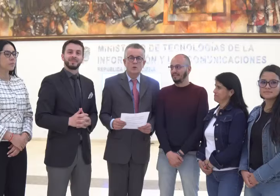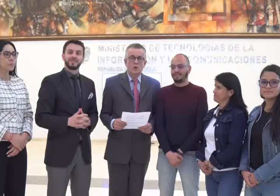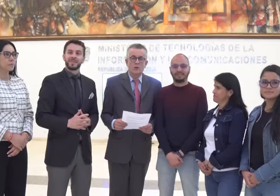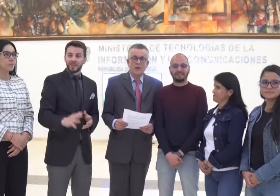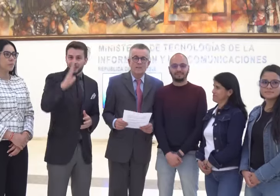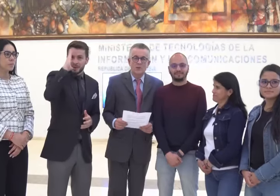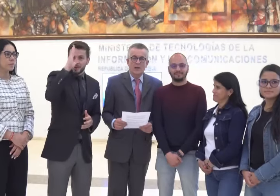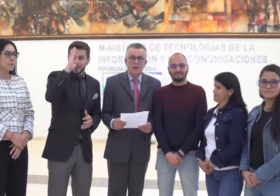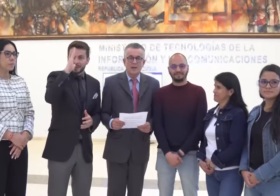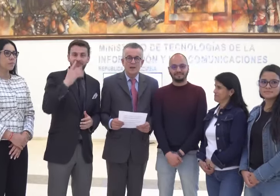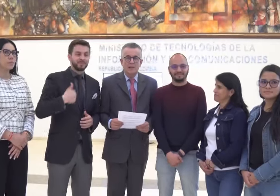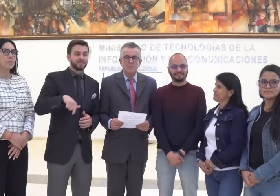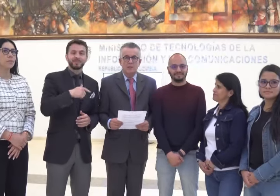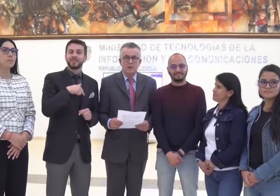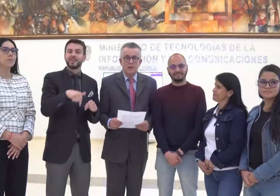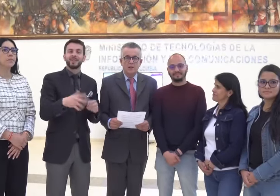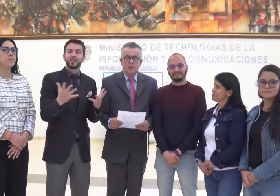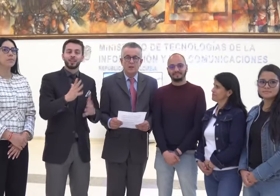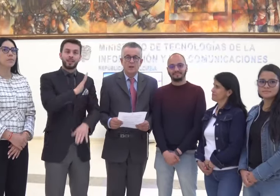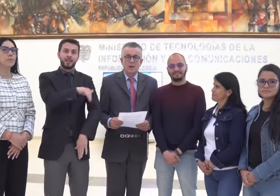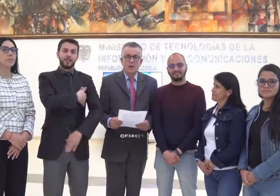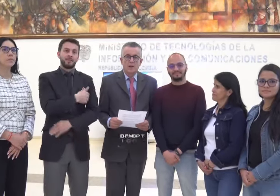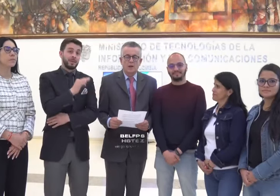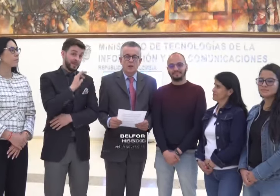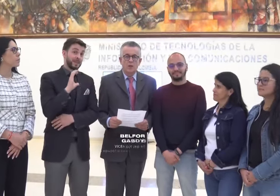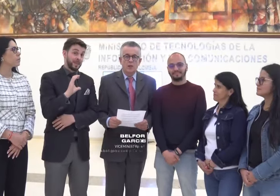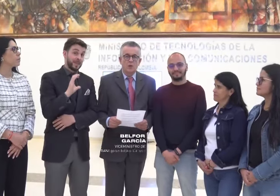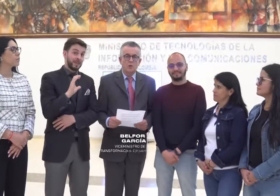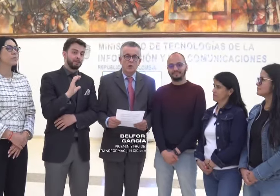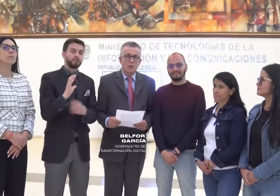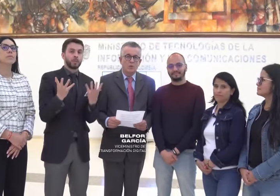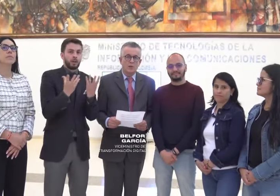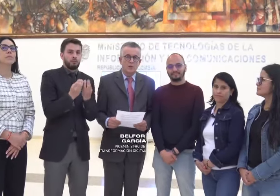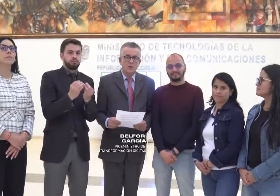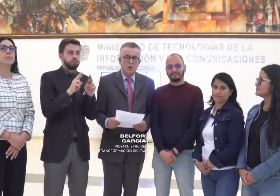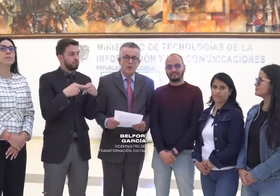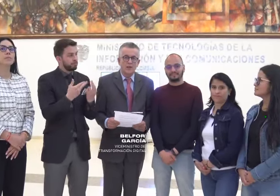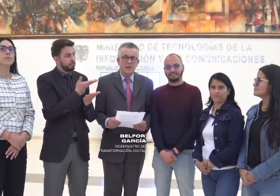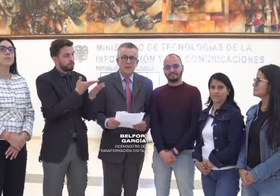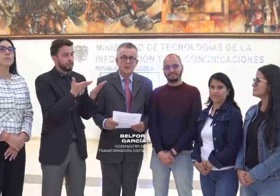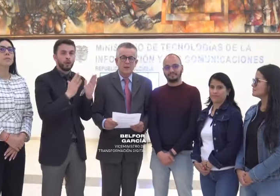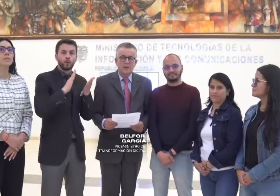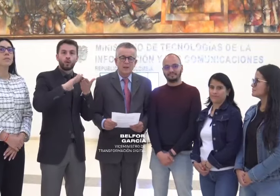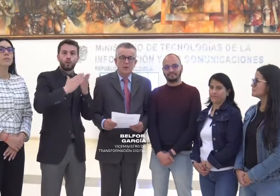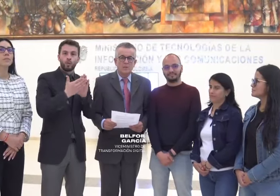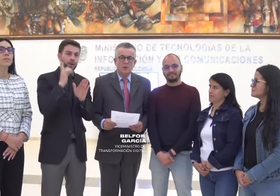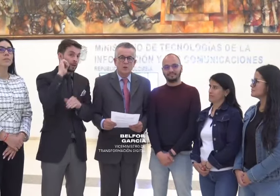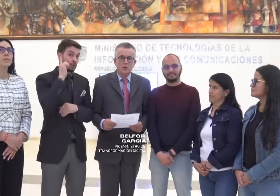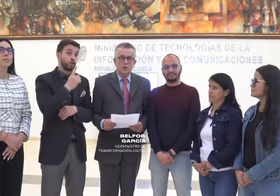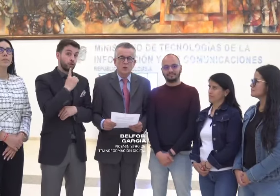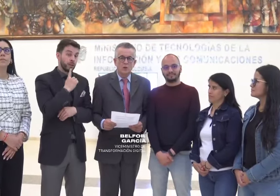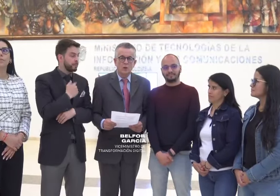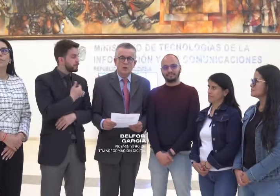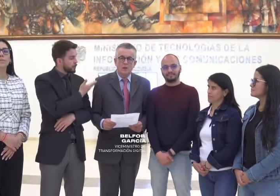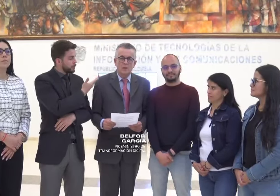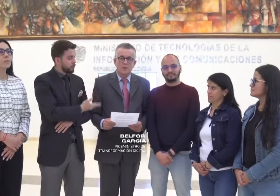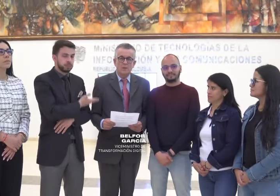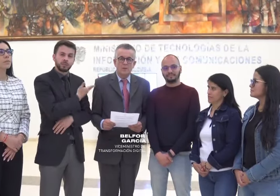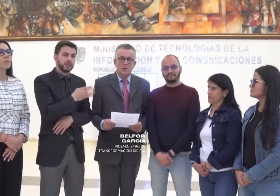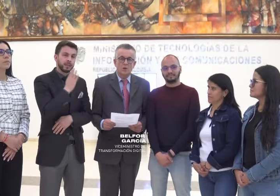Nos encontramos acá, en Mintic, reunidos con la comunidad sorda y en mi condición de viceministro